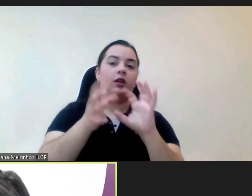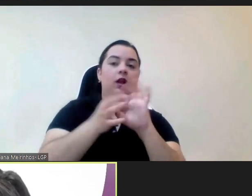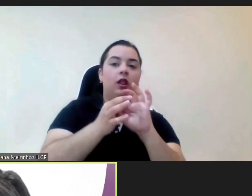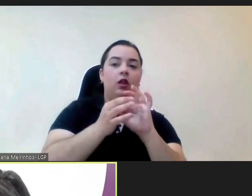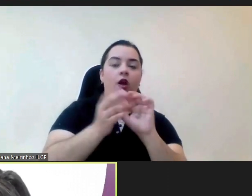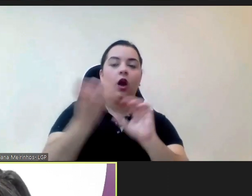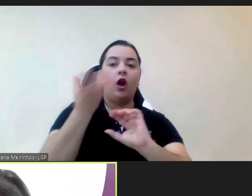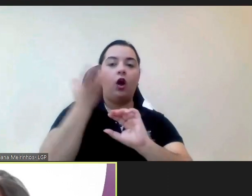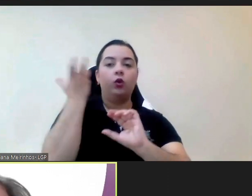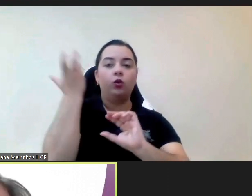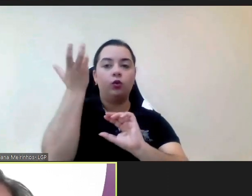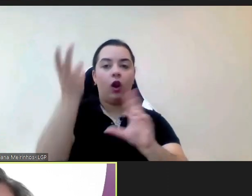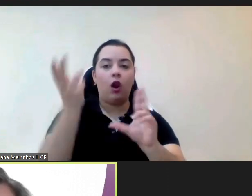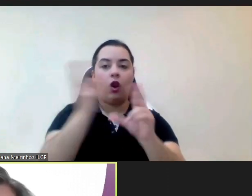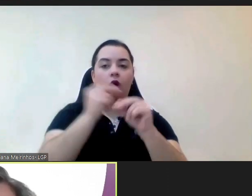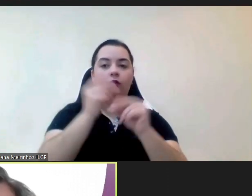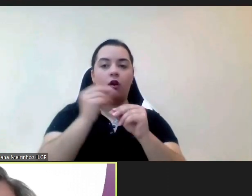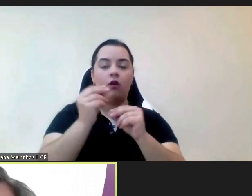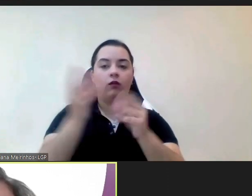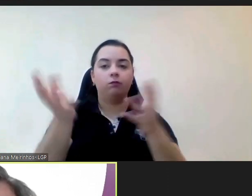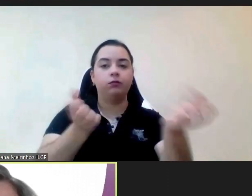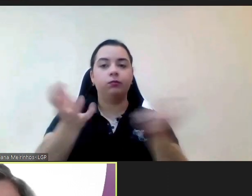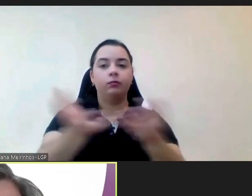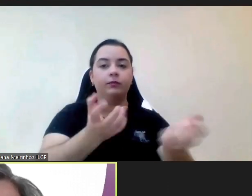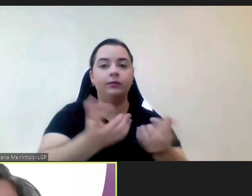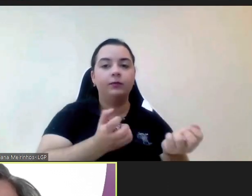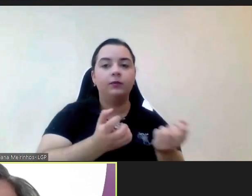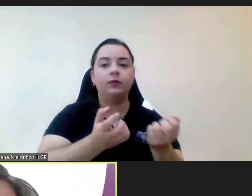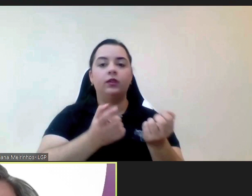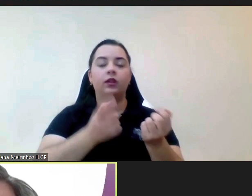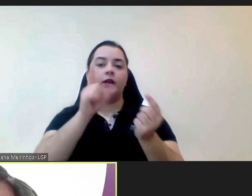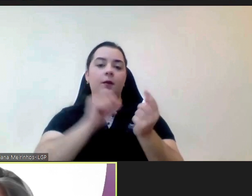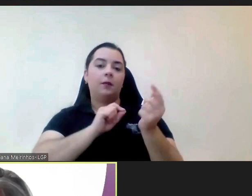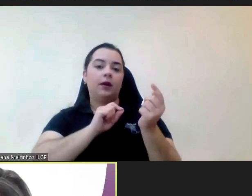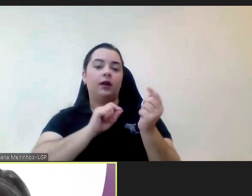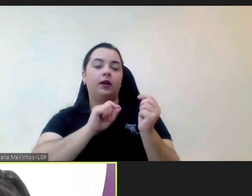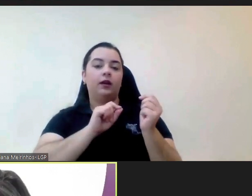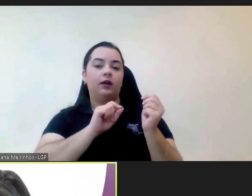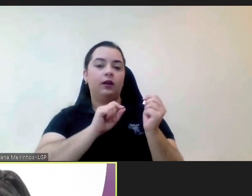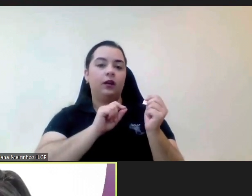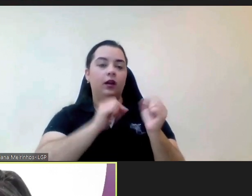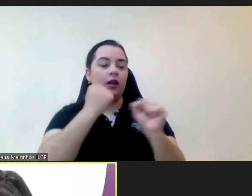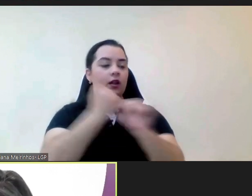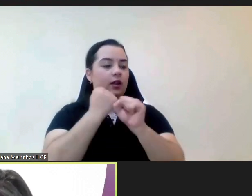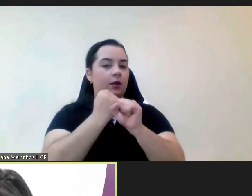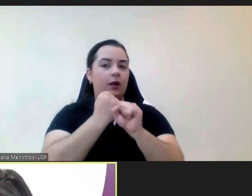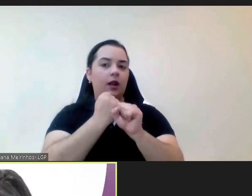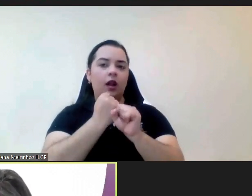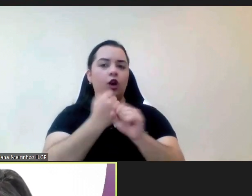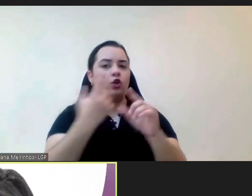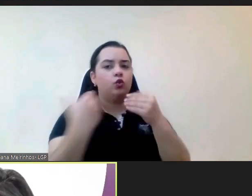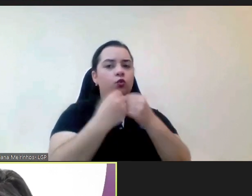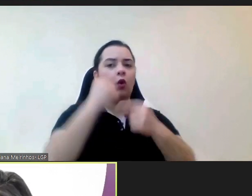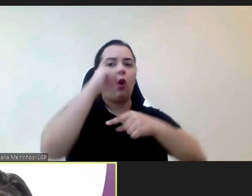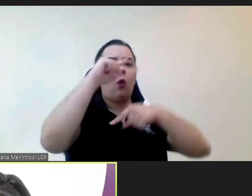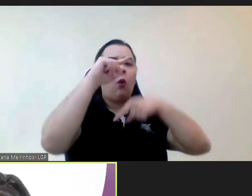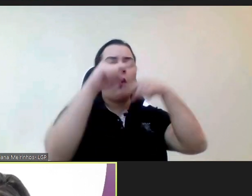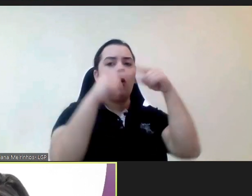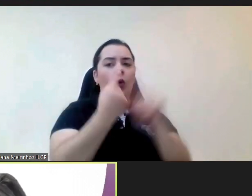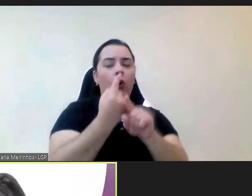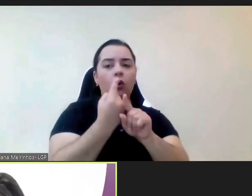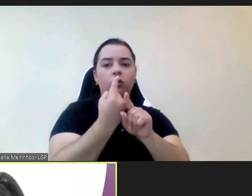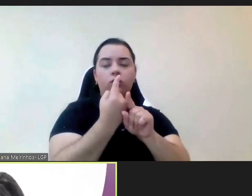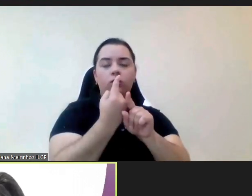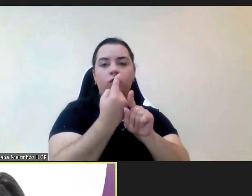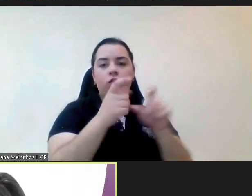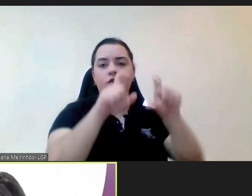potencial que isso pode ter em termos da tal cooperação descentralizada com outros atores e até com outros atores internacionais. Esta